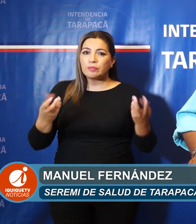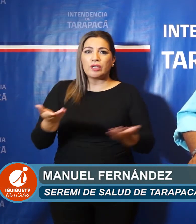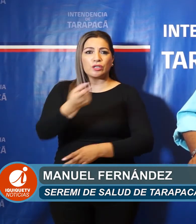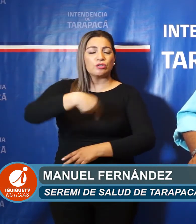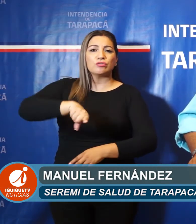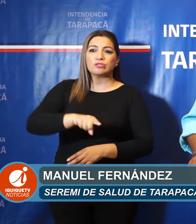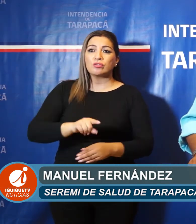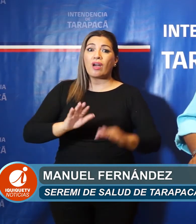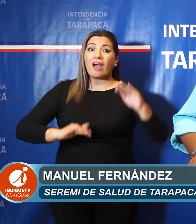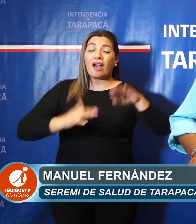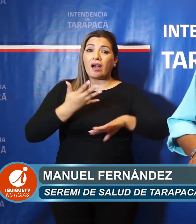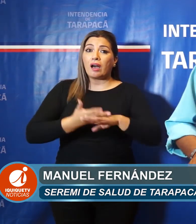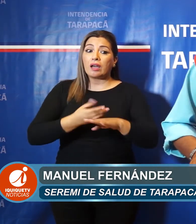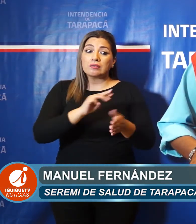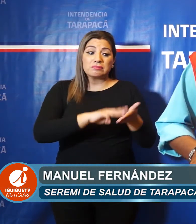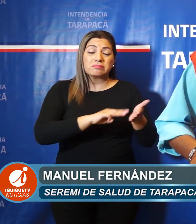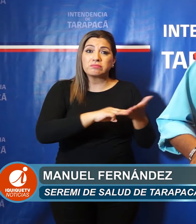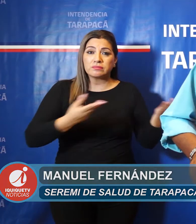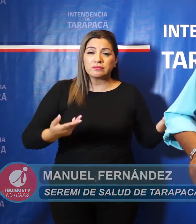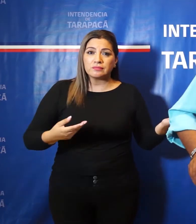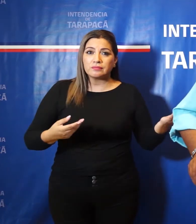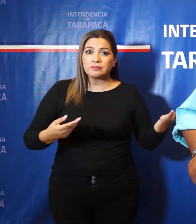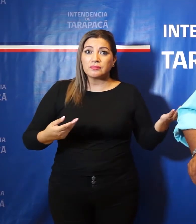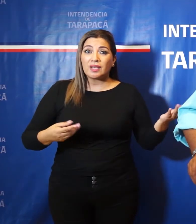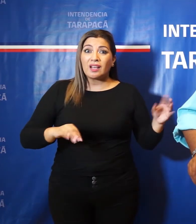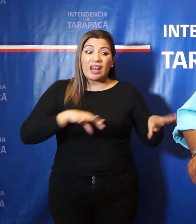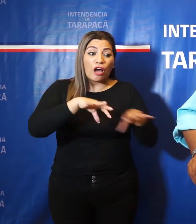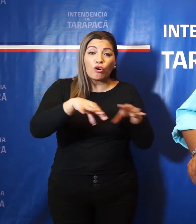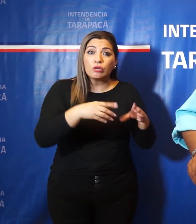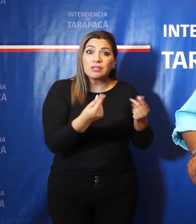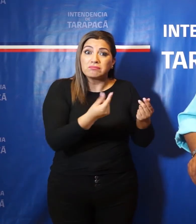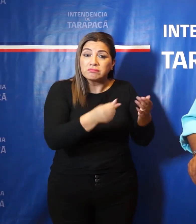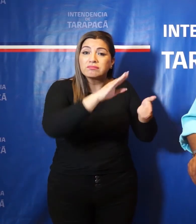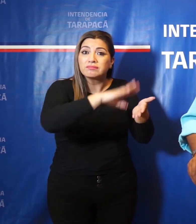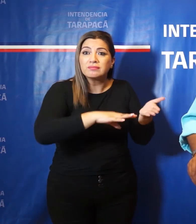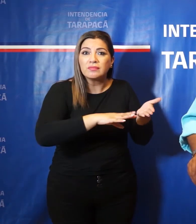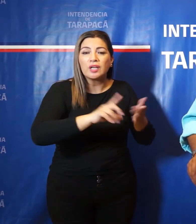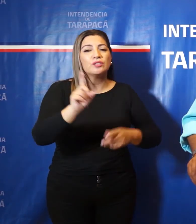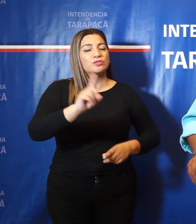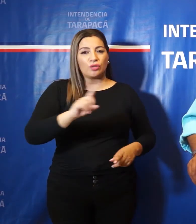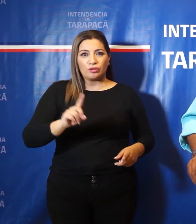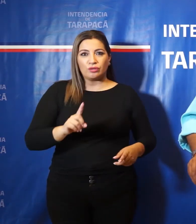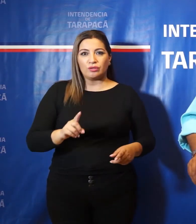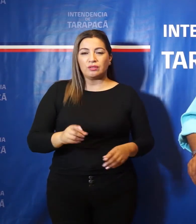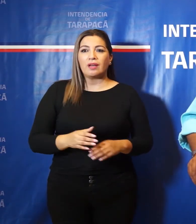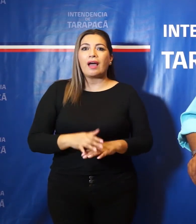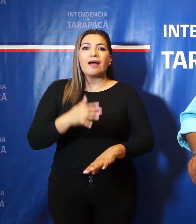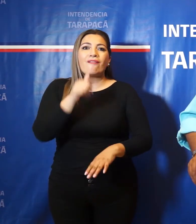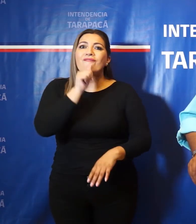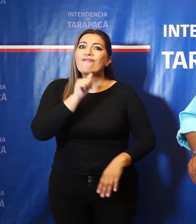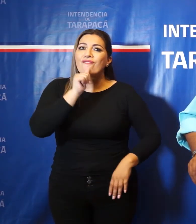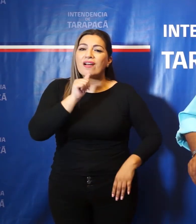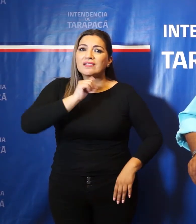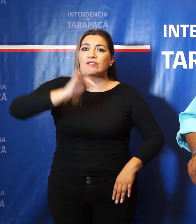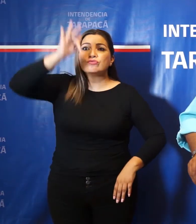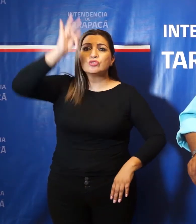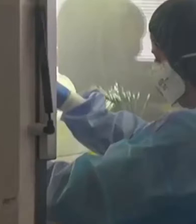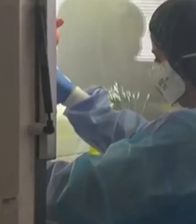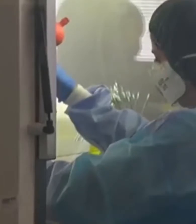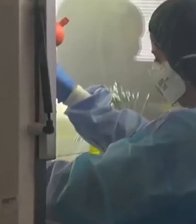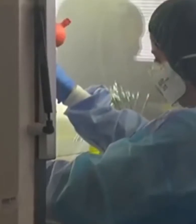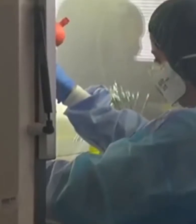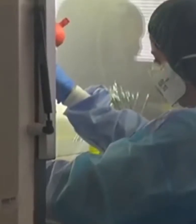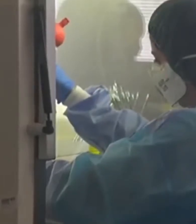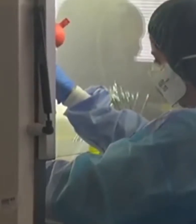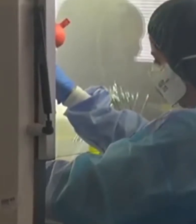que podemos disponer. Y no son recursos financieros, hacer la claridad. Son la capacidad, digamos, que tenemos de reclutar personal especializado en UCI.